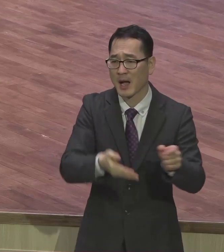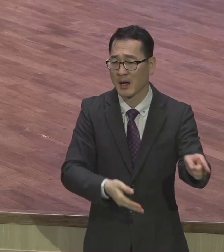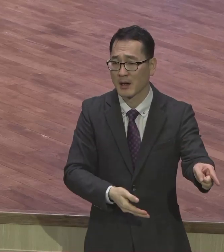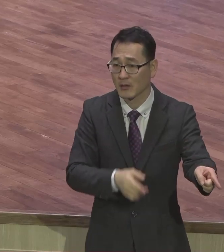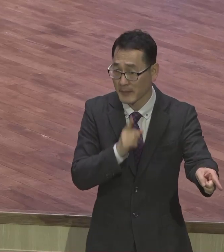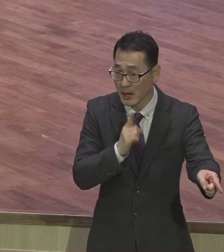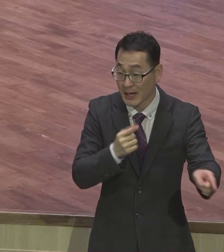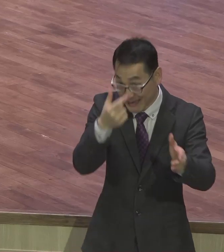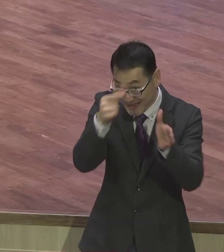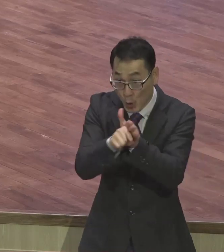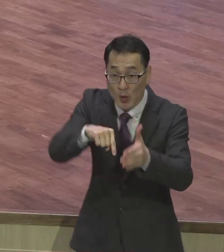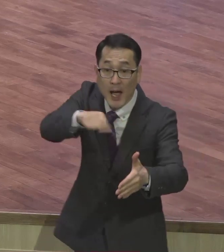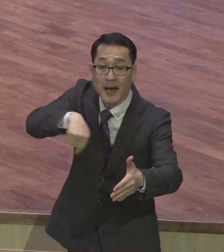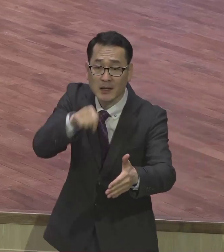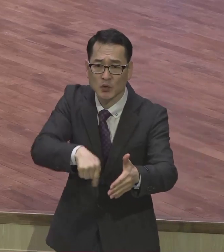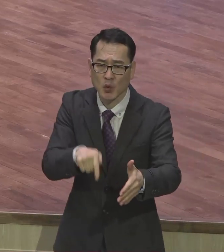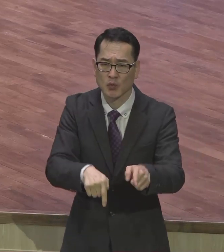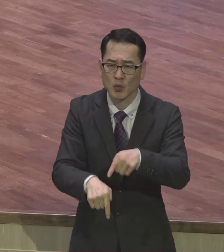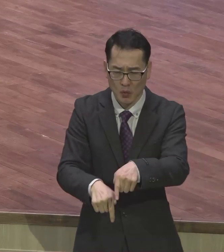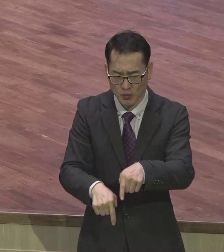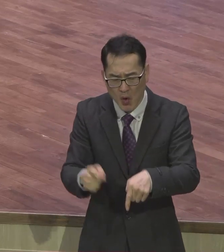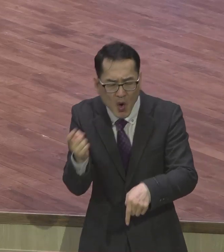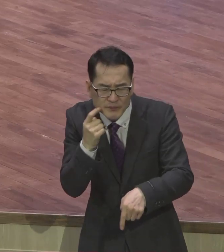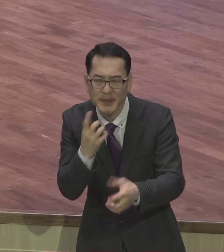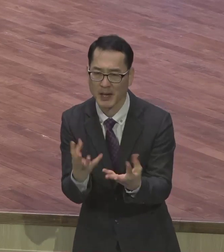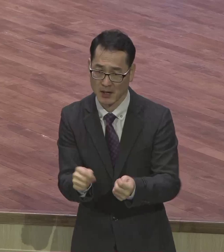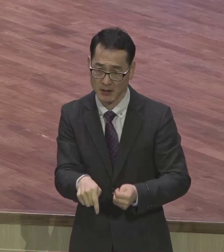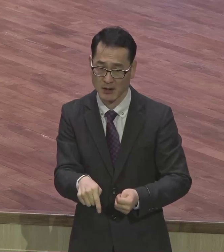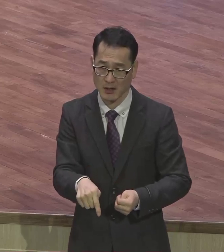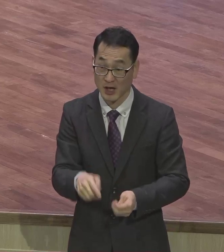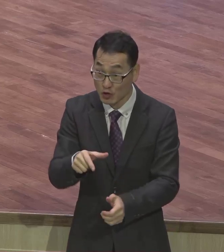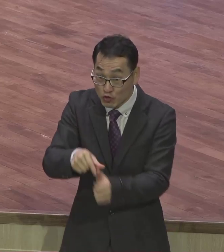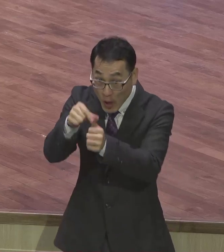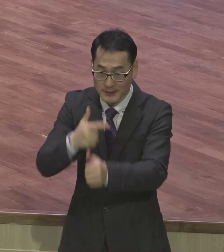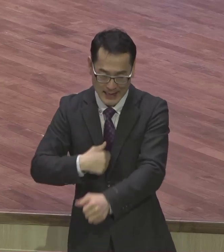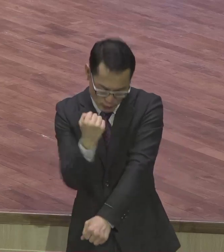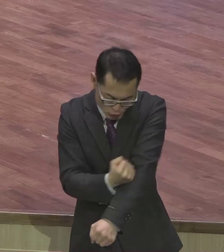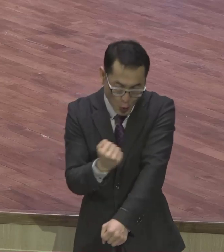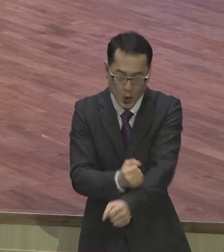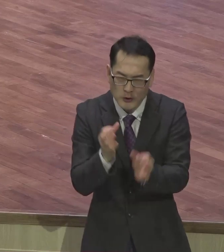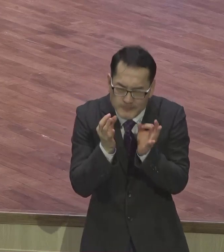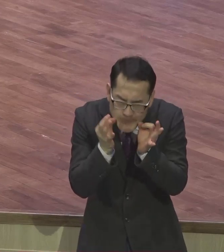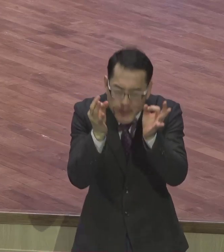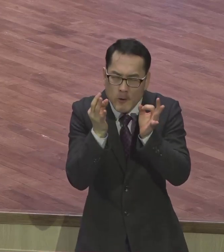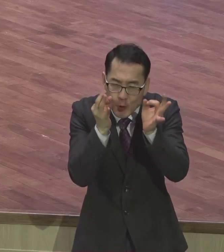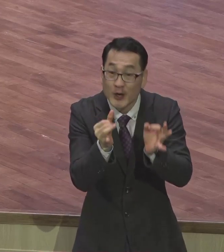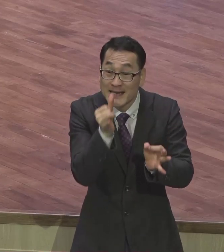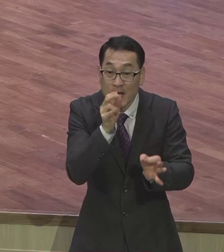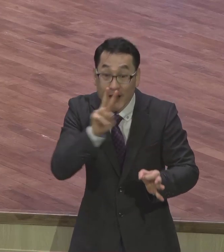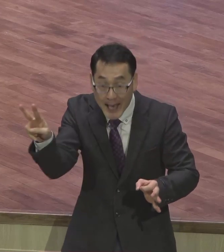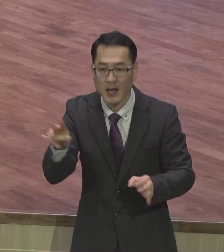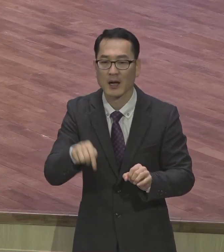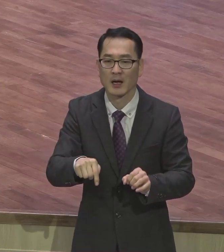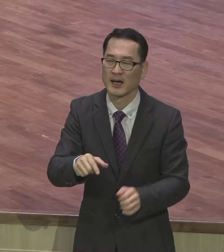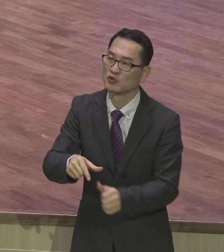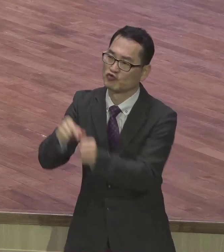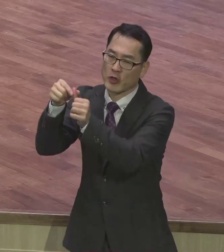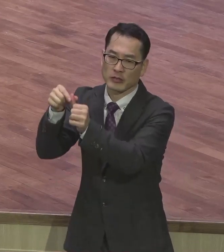구원은 구원은 내가 행위와 노력이 믿음과 행위가 맞아야 50% 50